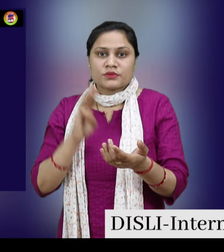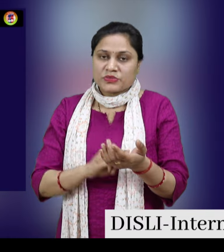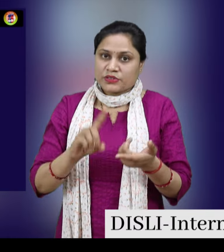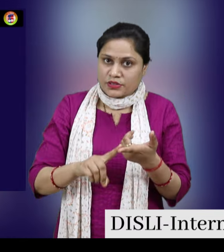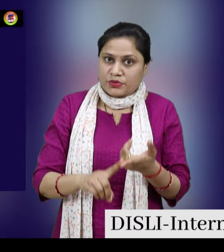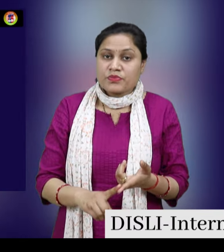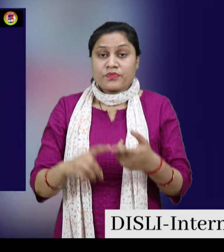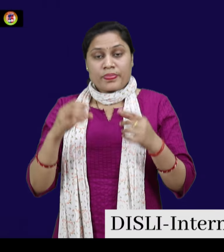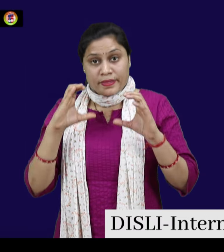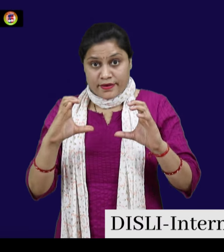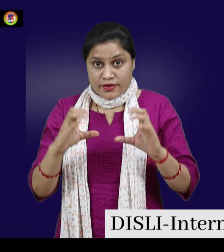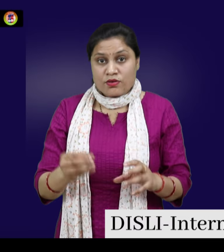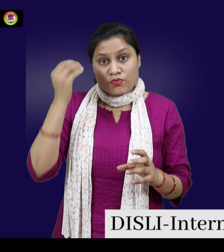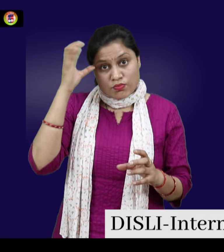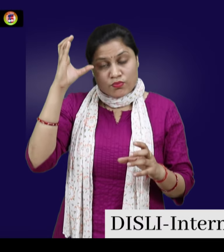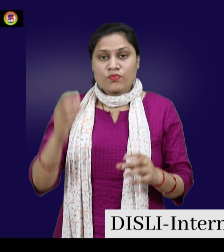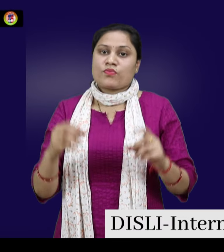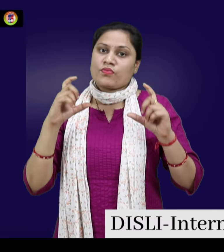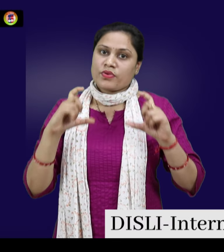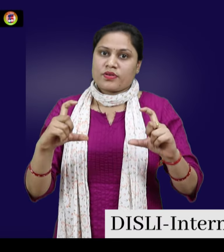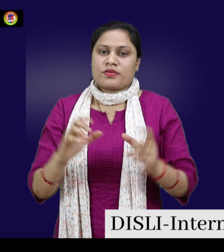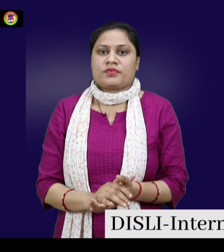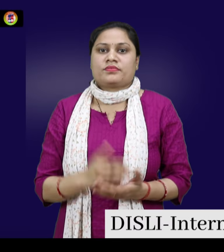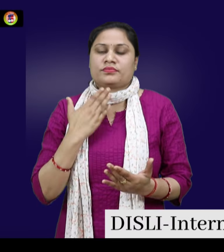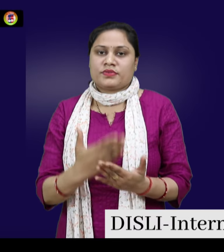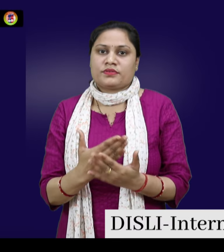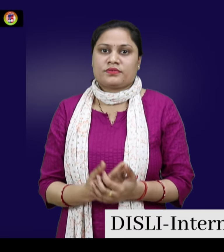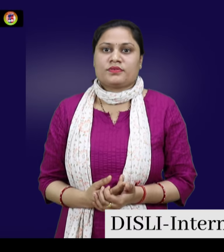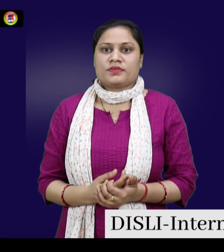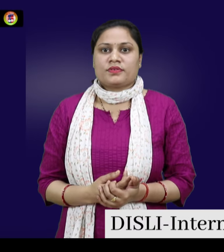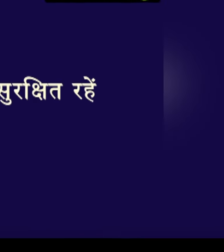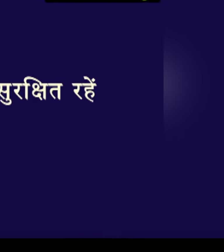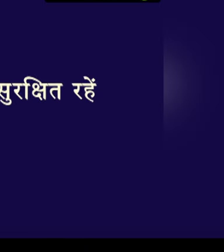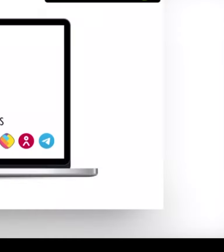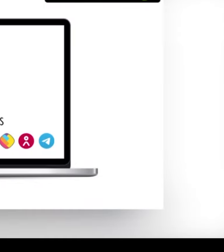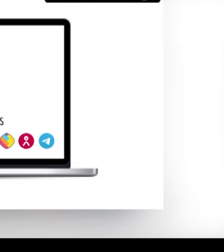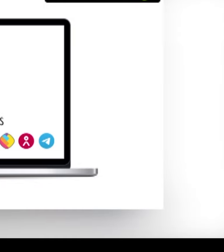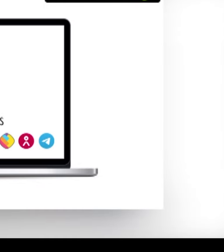करें सतर्क रहे, cyber सुरक्षित रहे हुआ आपको